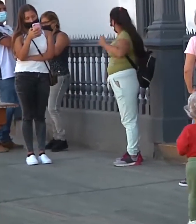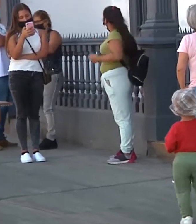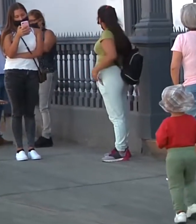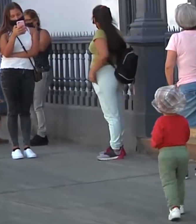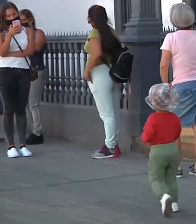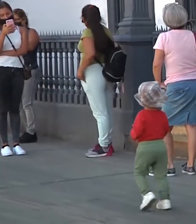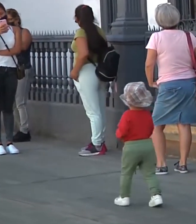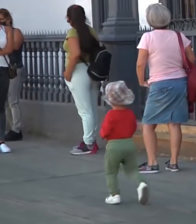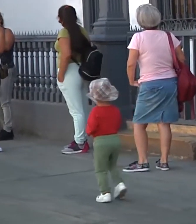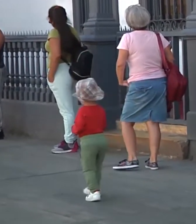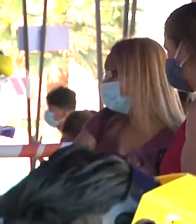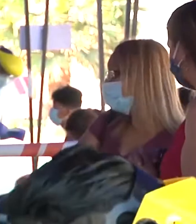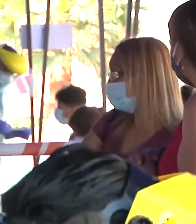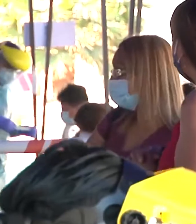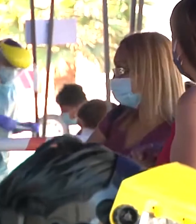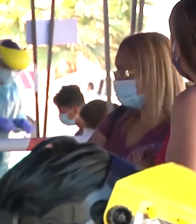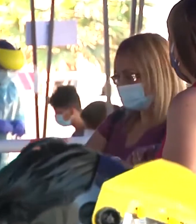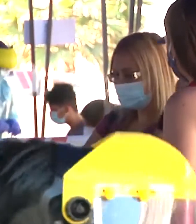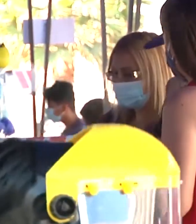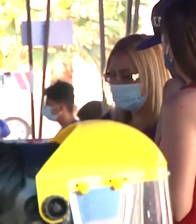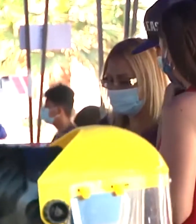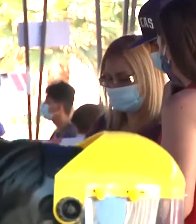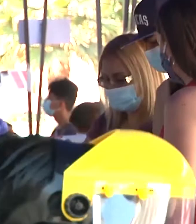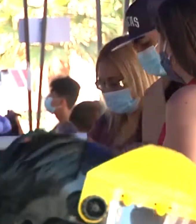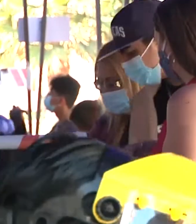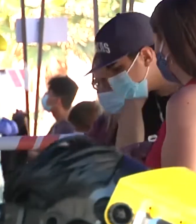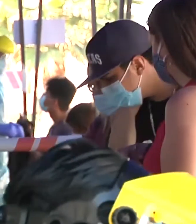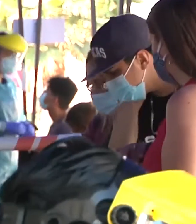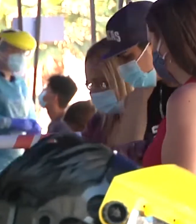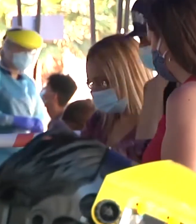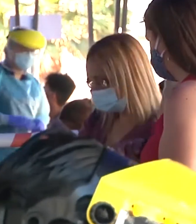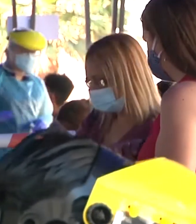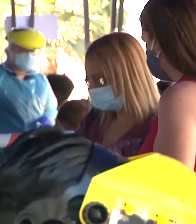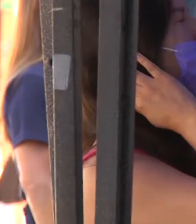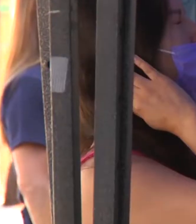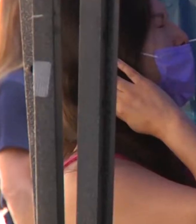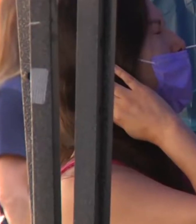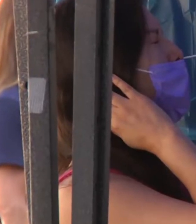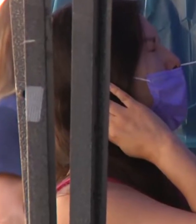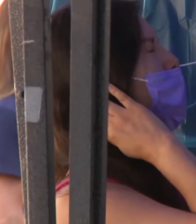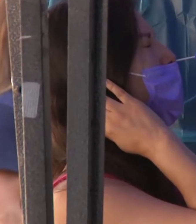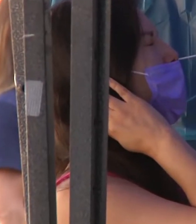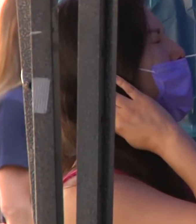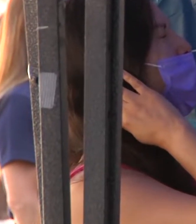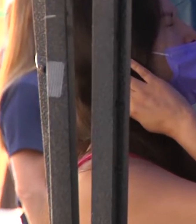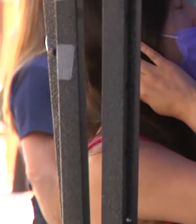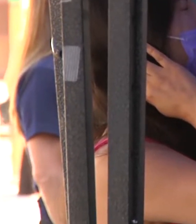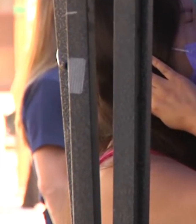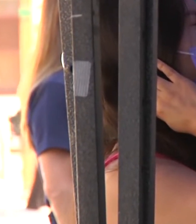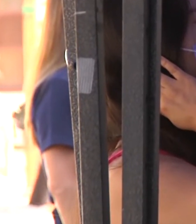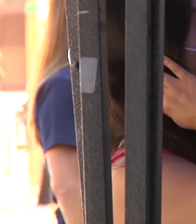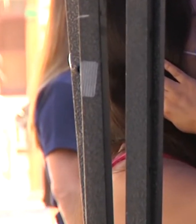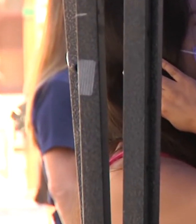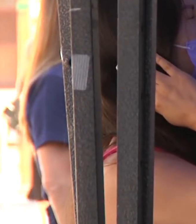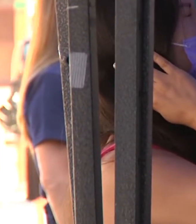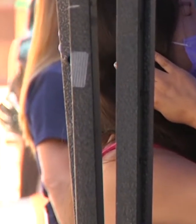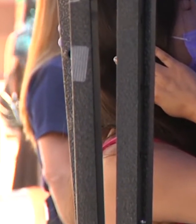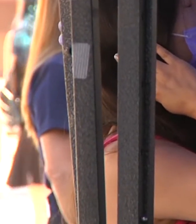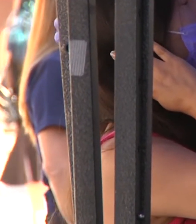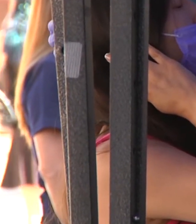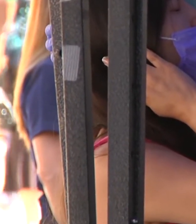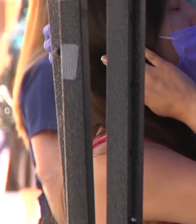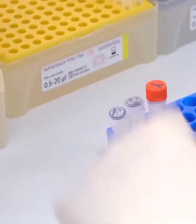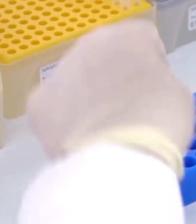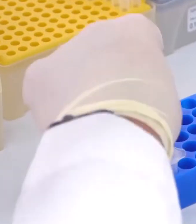casos, la mayoría son pacientes con síntomas, mientras que el número de casos activos continúa alto